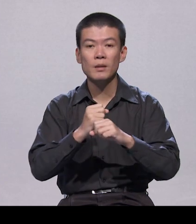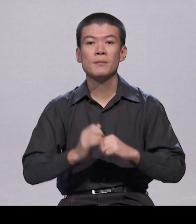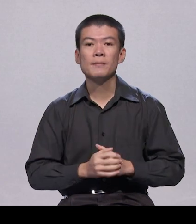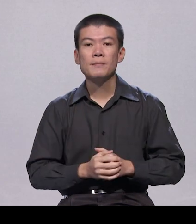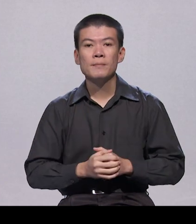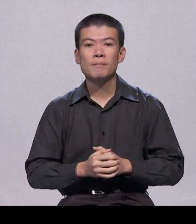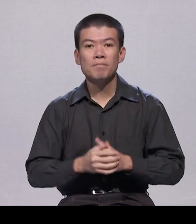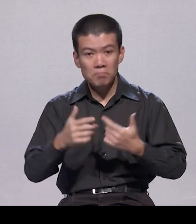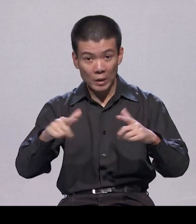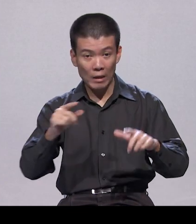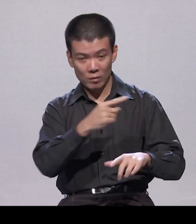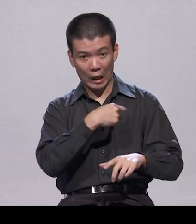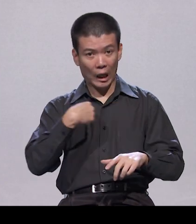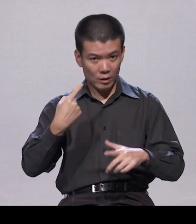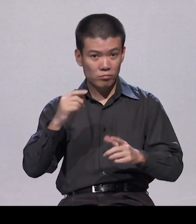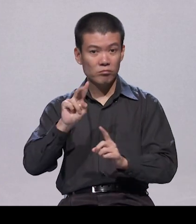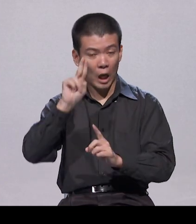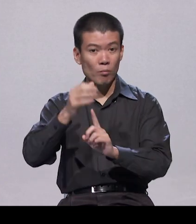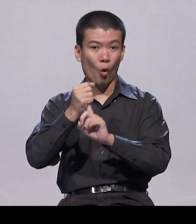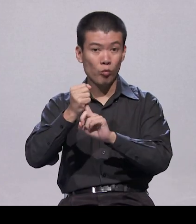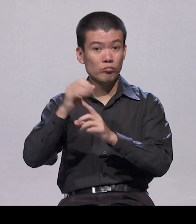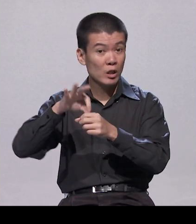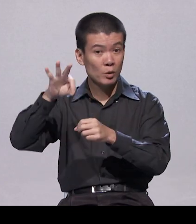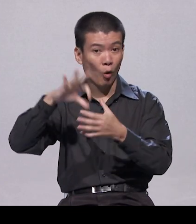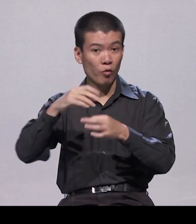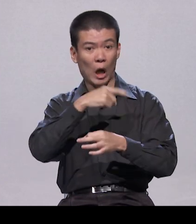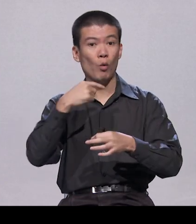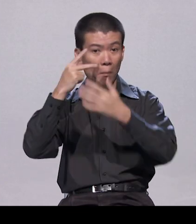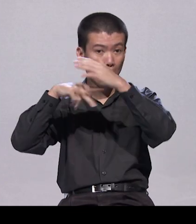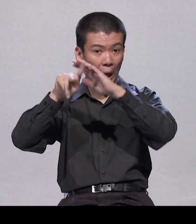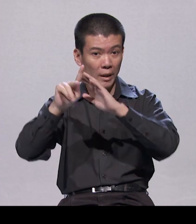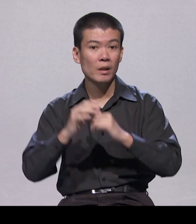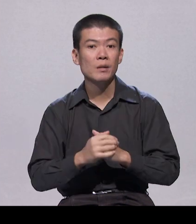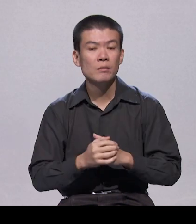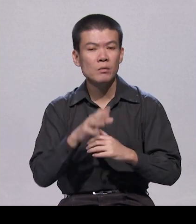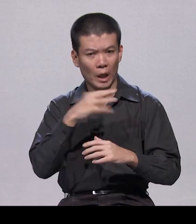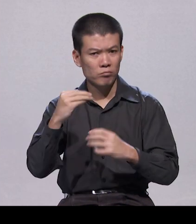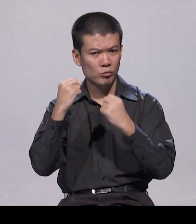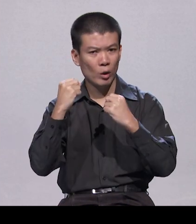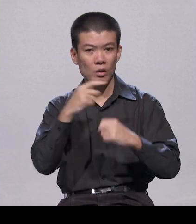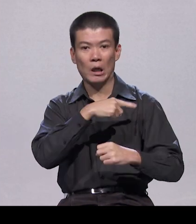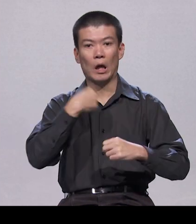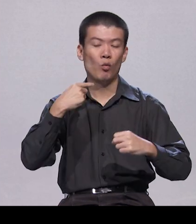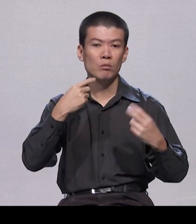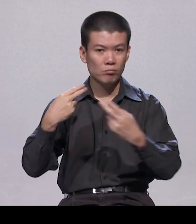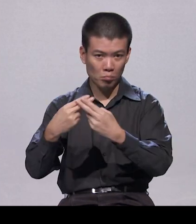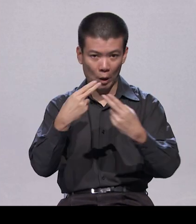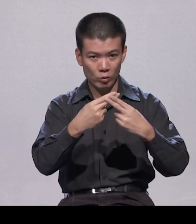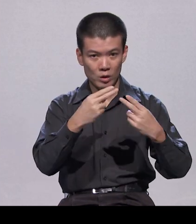menjunjung semangat golongan perintis kita dan perkukuh masyarakat berbilang kaum kita. Marilah